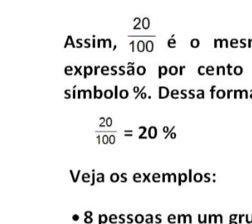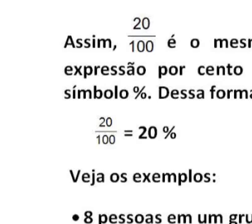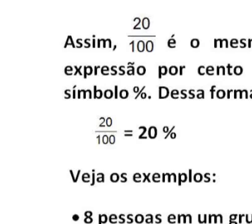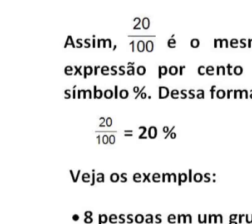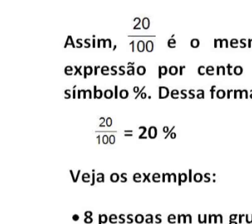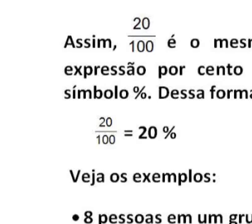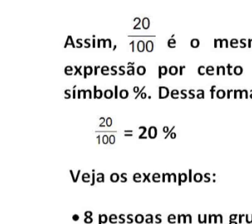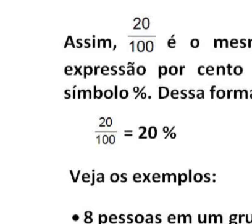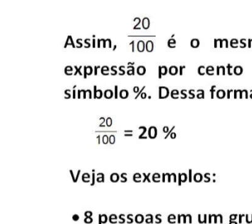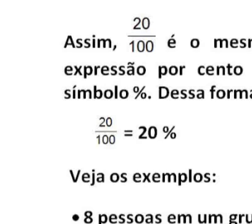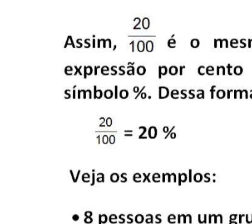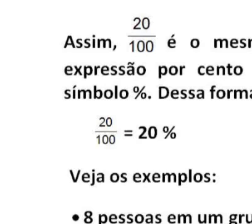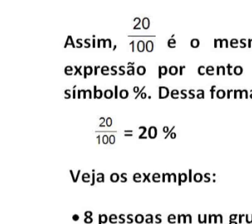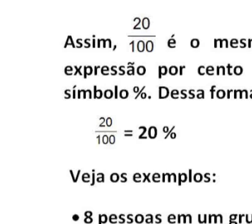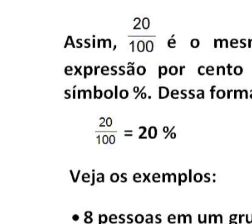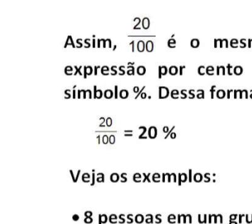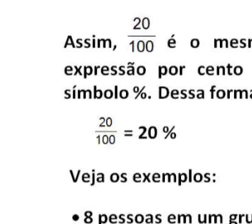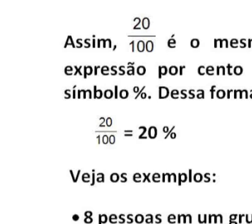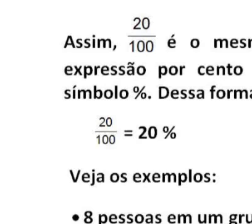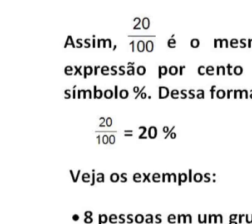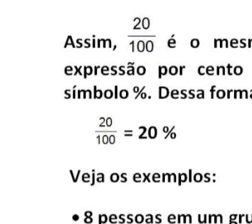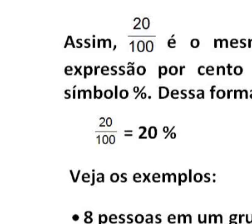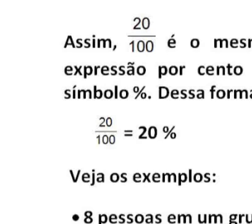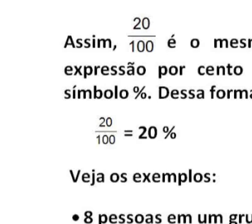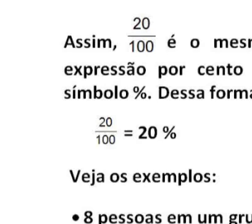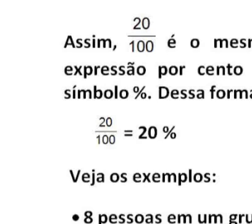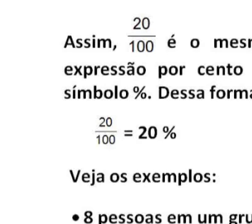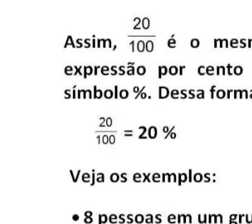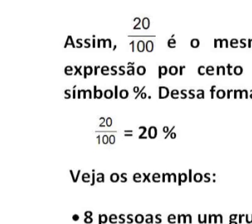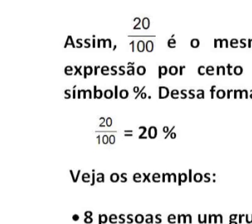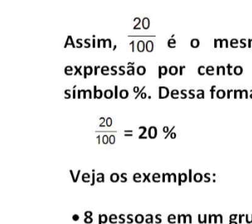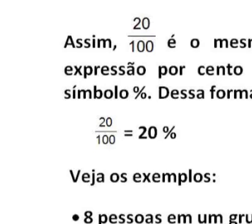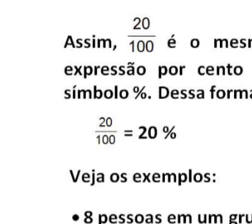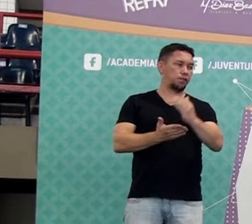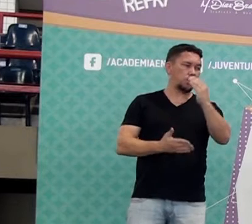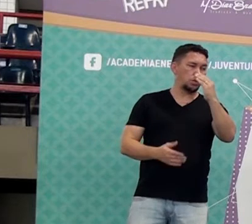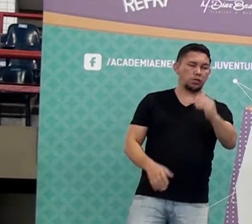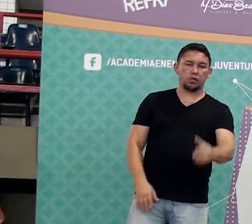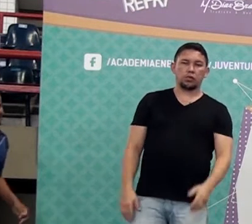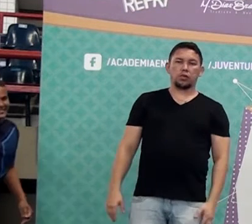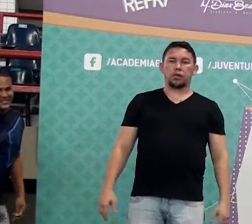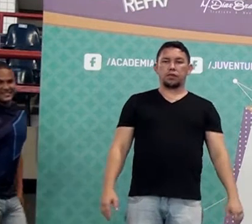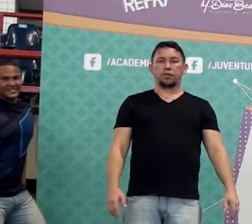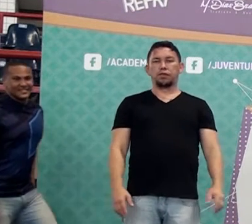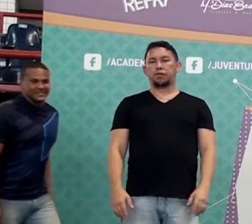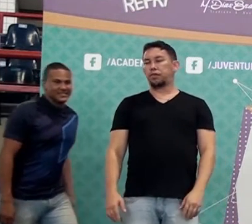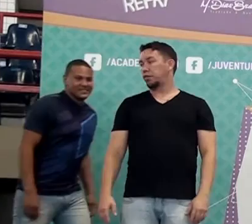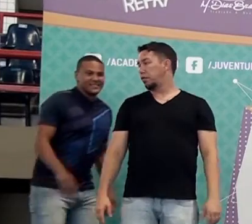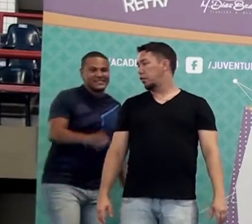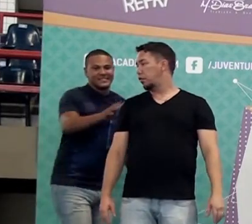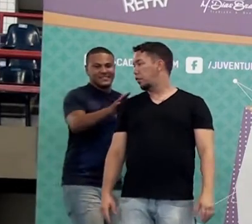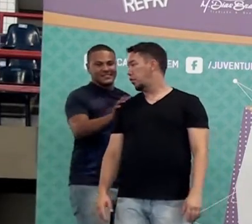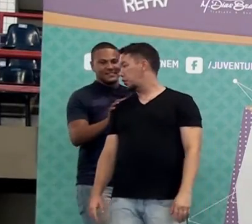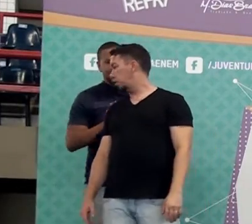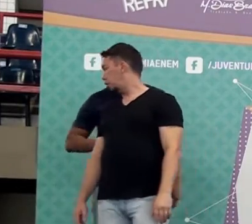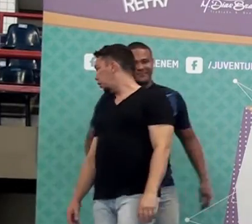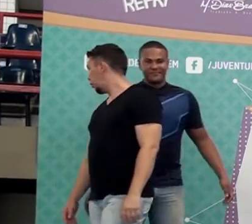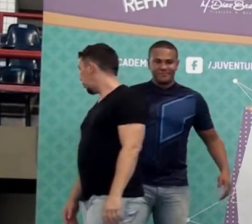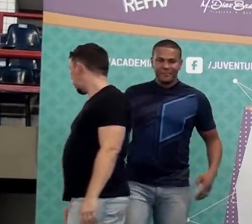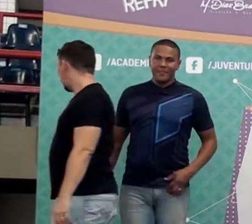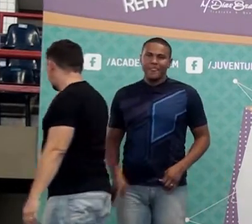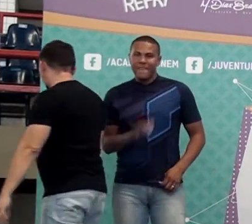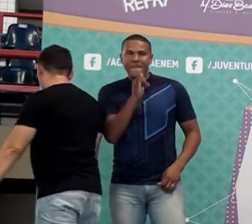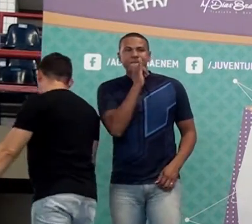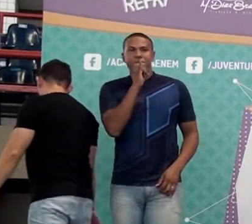por cento. Está claro isso, pessoal? Beleza. Vamos para frente agora. Presta atenção. Vou colocar um exemplozinho bem legal, que já